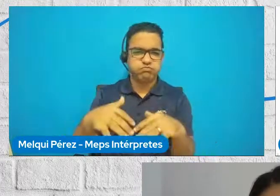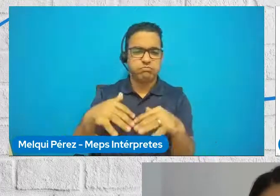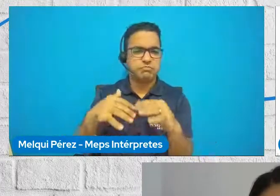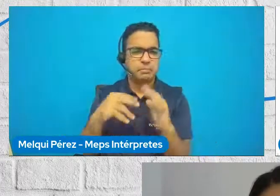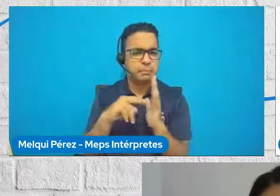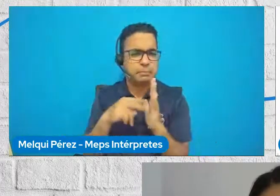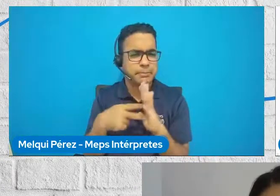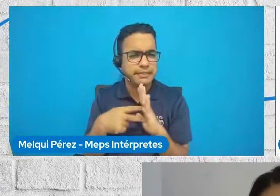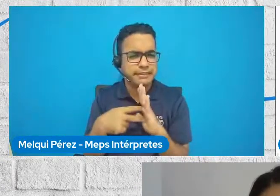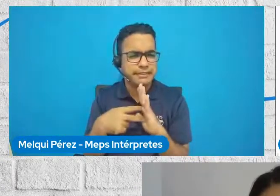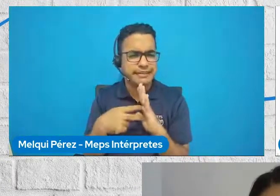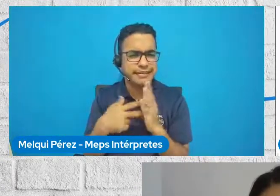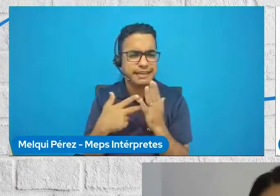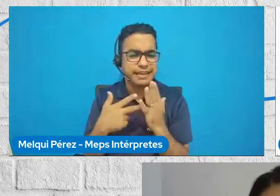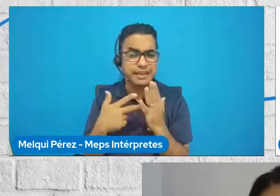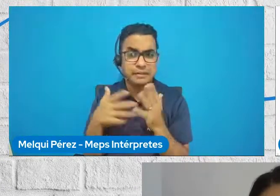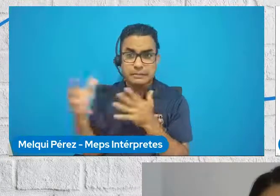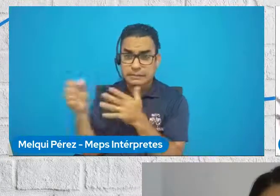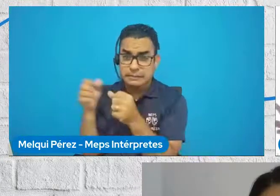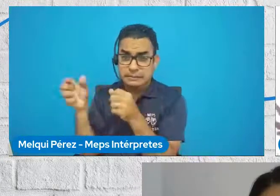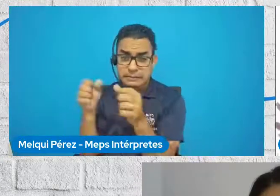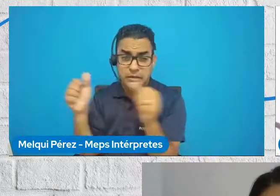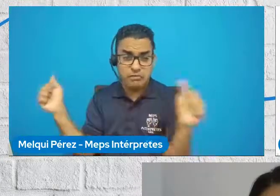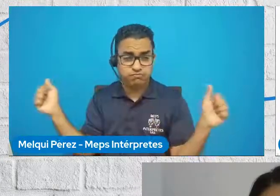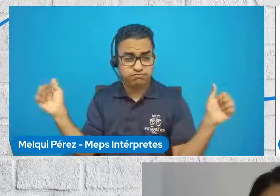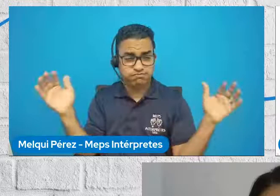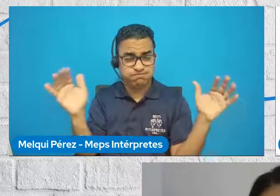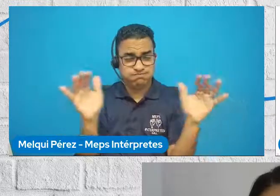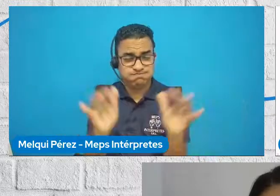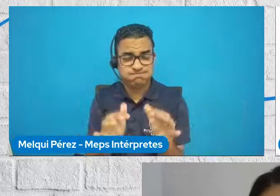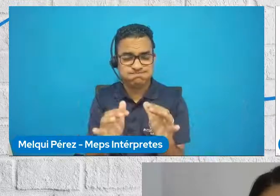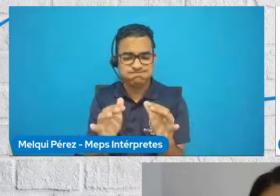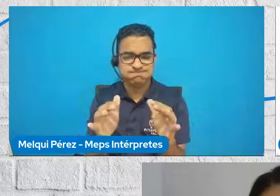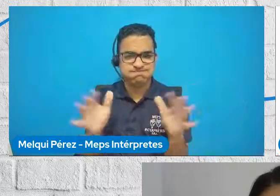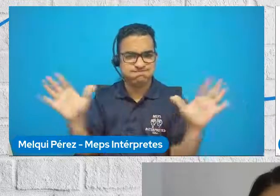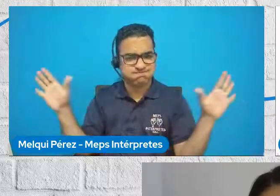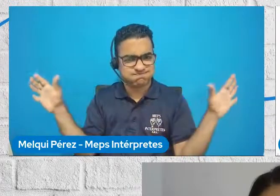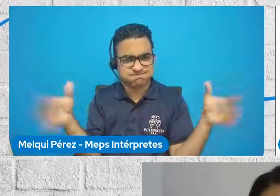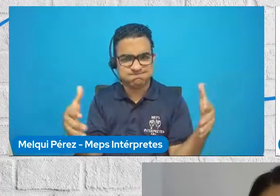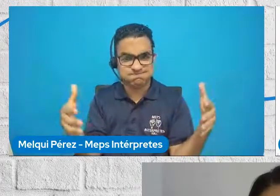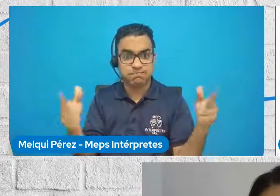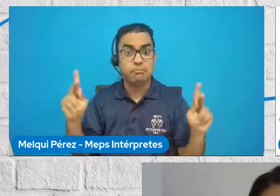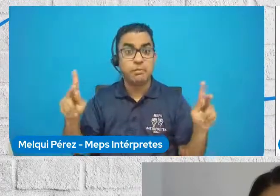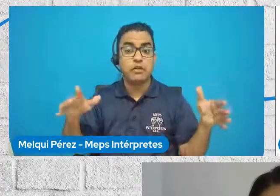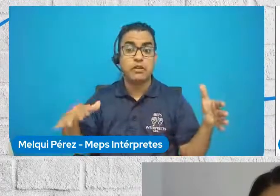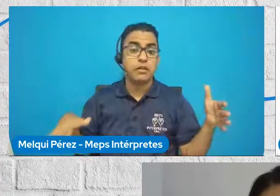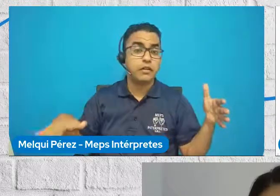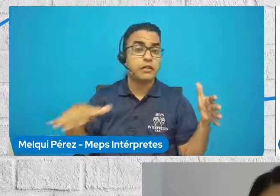voluntariado masivo y cómo las personas, o sea, la ciudadanía